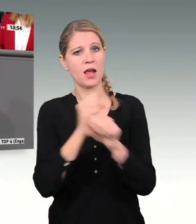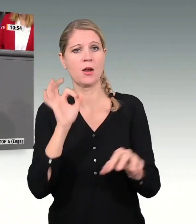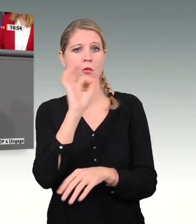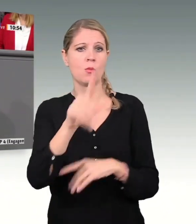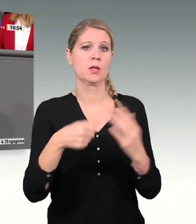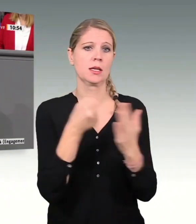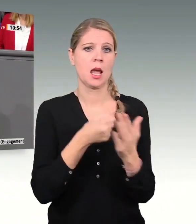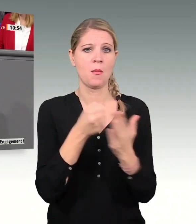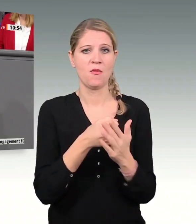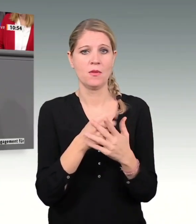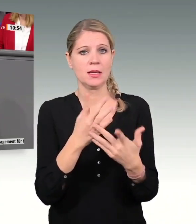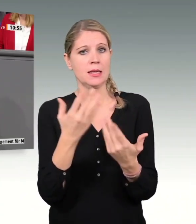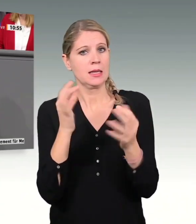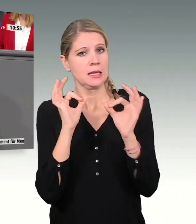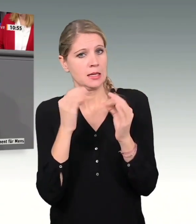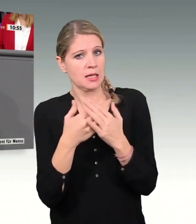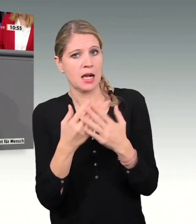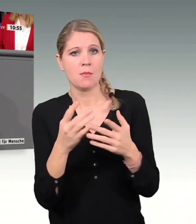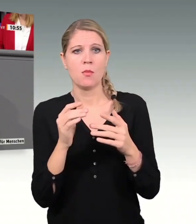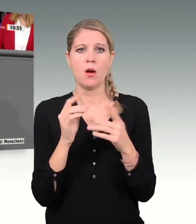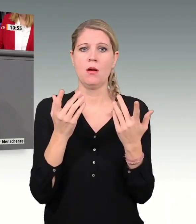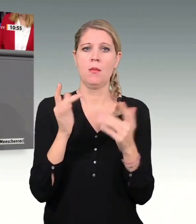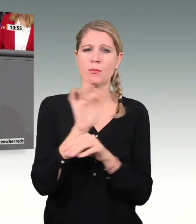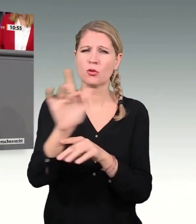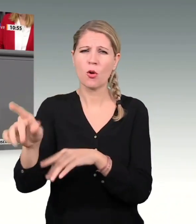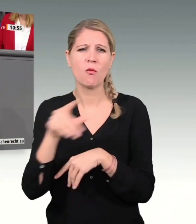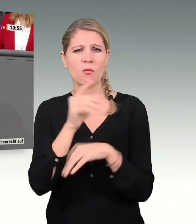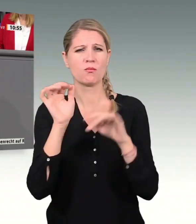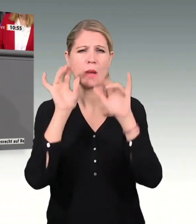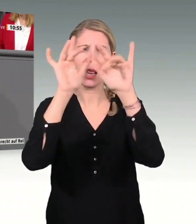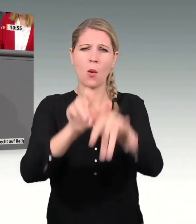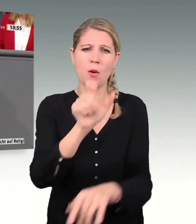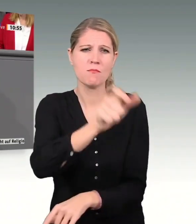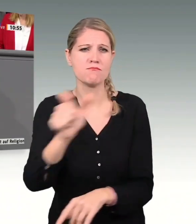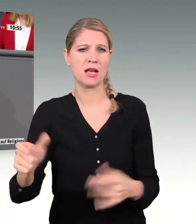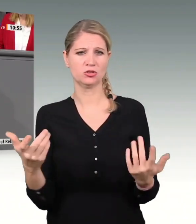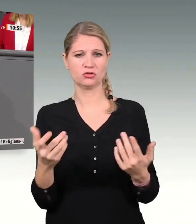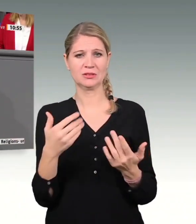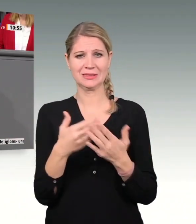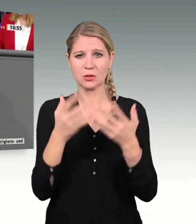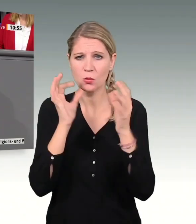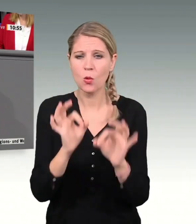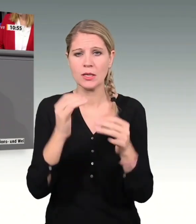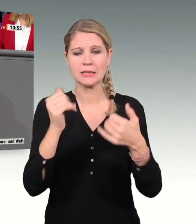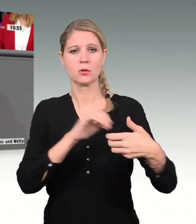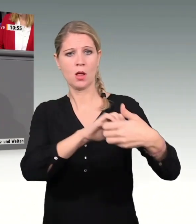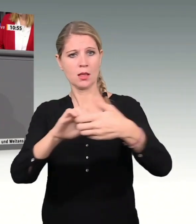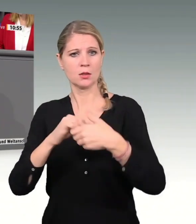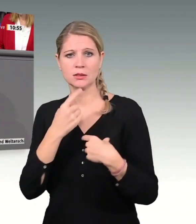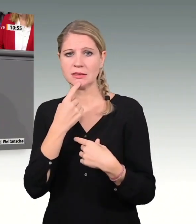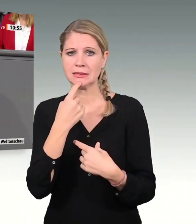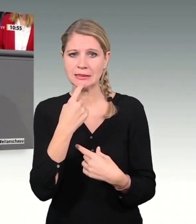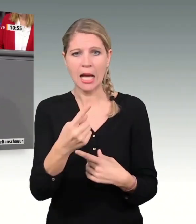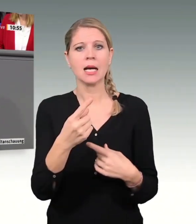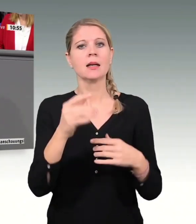Beauftragten wieder zu besetzen. Religion hat auch ein großes Potenzial im Sozialen für Frieden, Kultur,